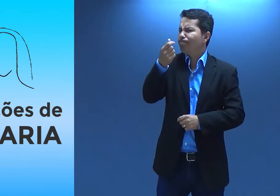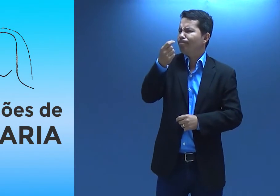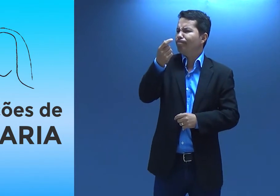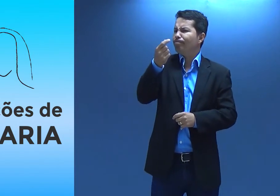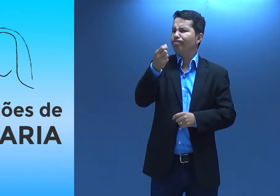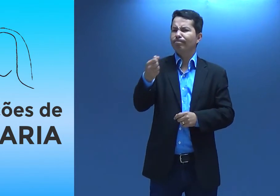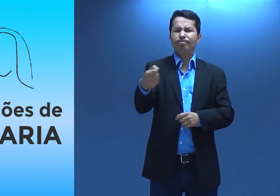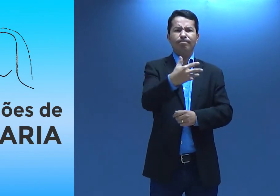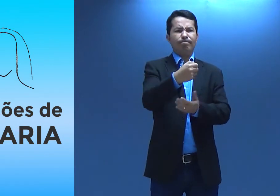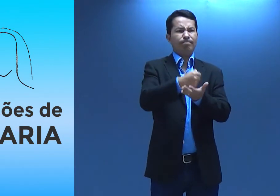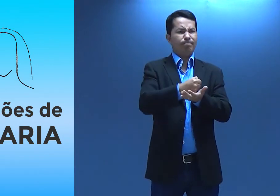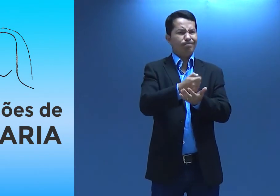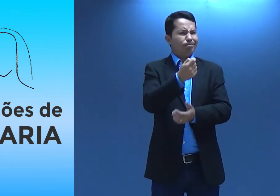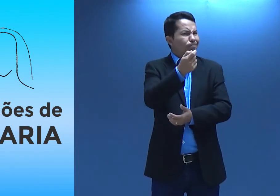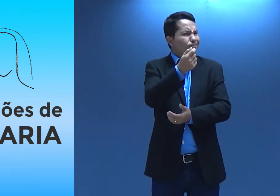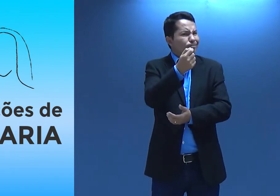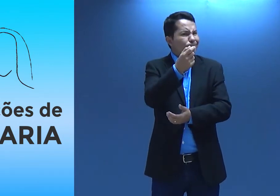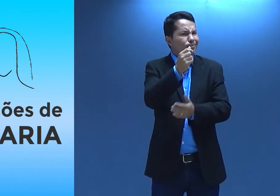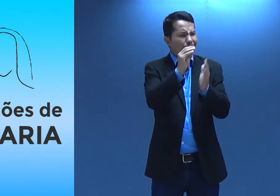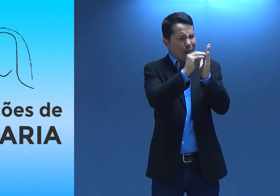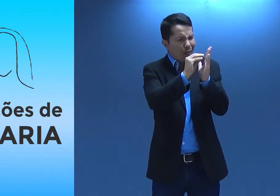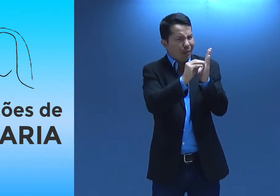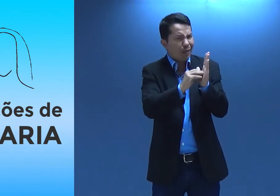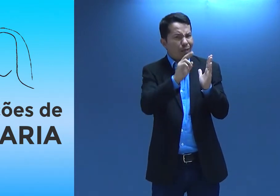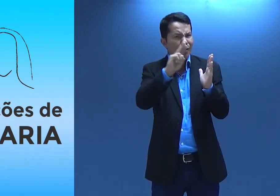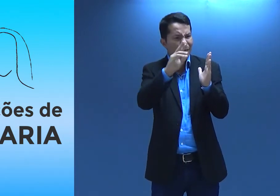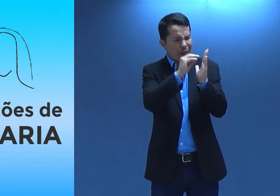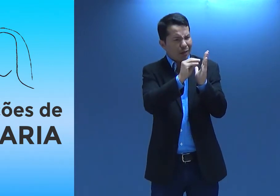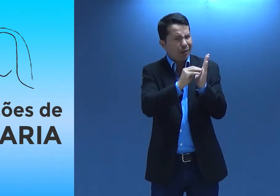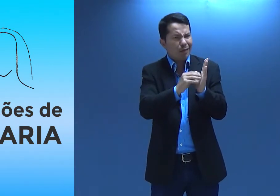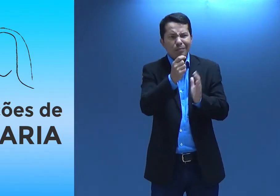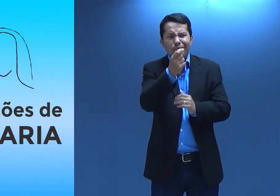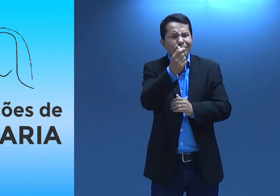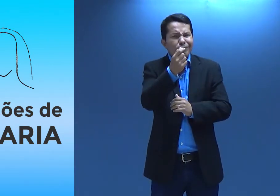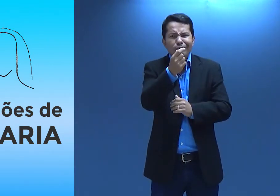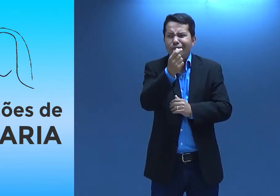E a Maria aparece pouco ali no Novo Testamento,